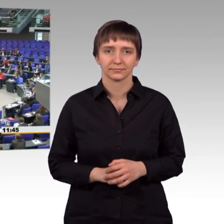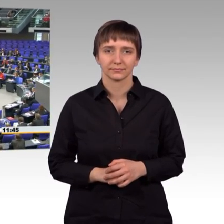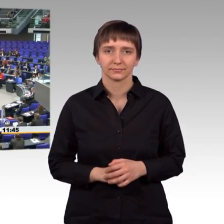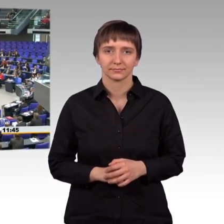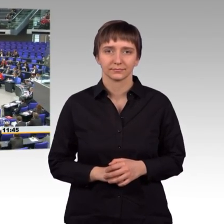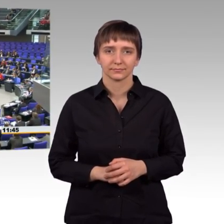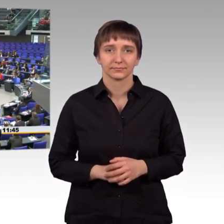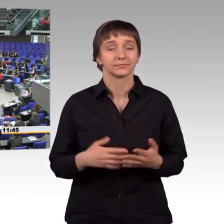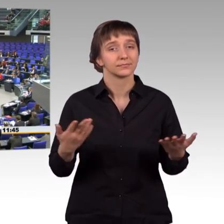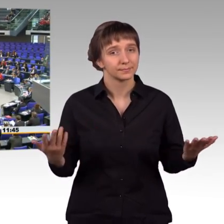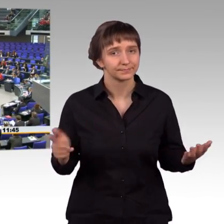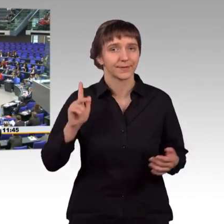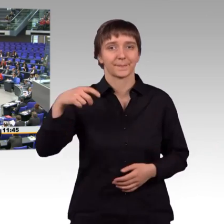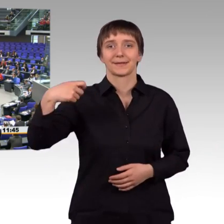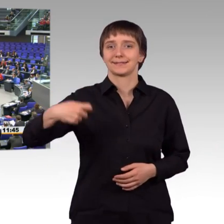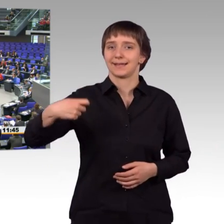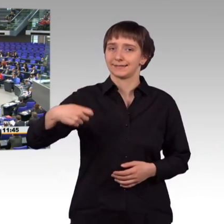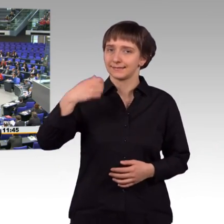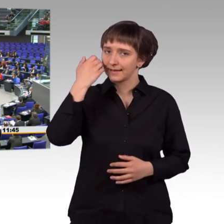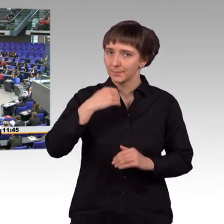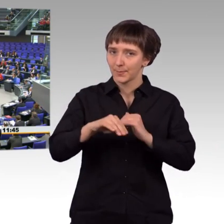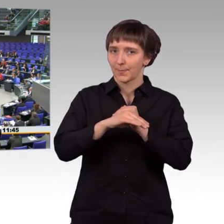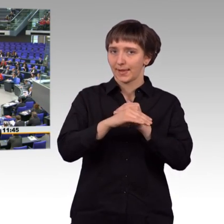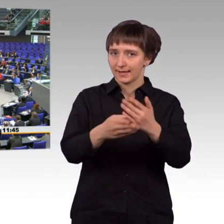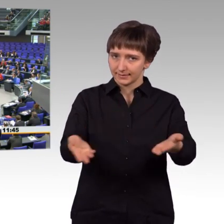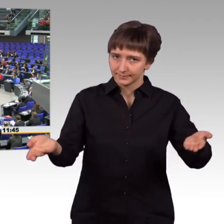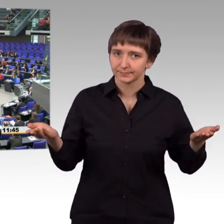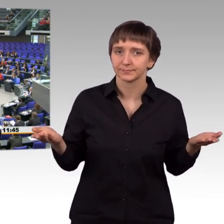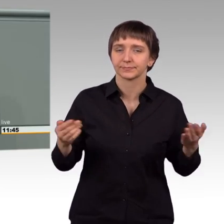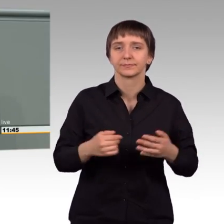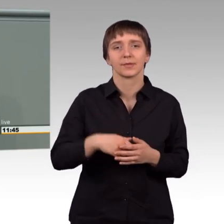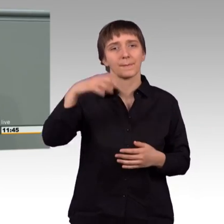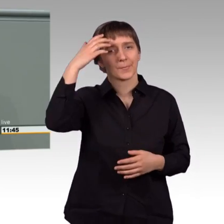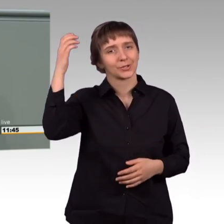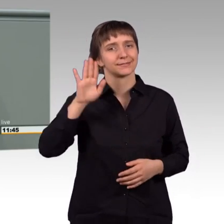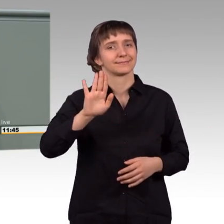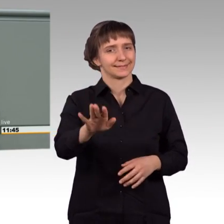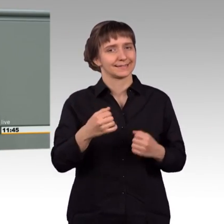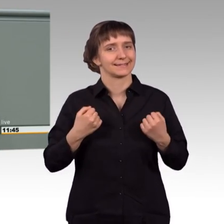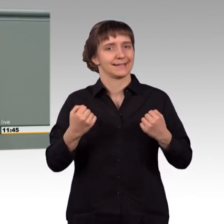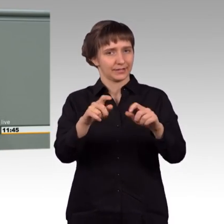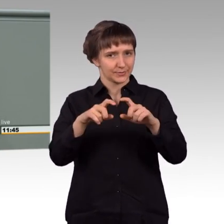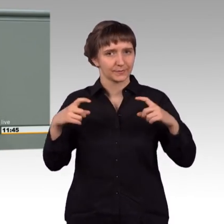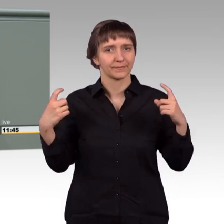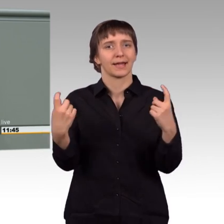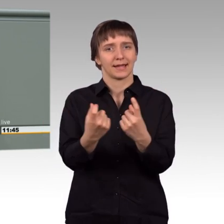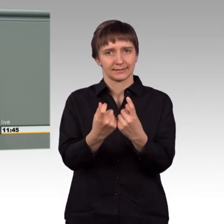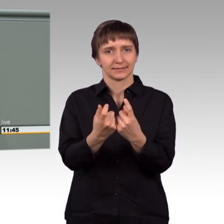Ja, Herr Präsident, liebe Kolleginnen und Kollegen, die Münchner Sicherheitskonferenz wurde ja mehrfach erwähnt, die man eigentlich